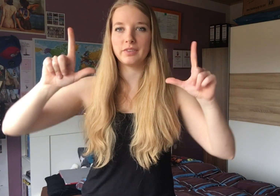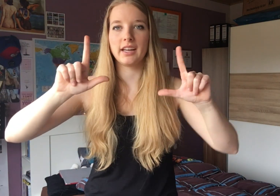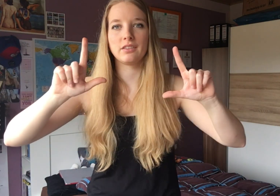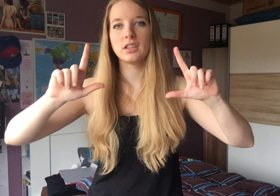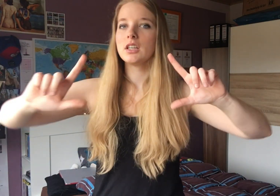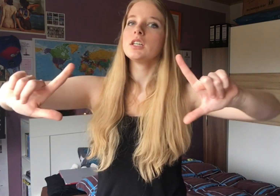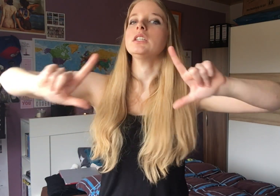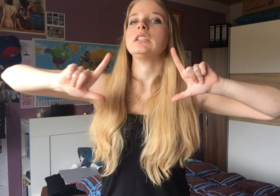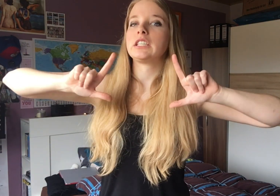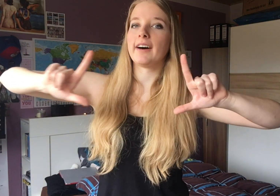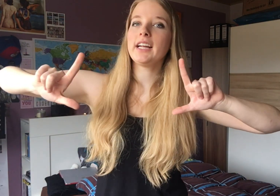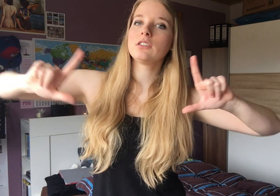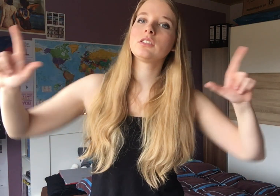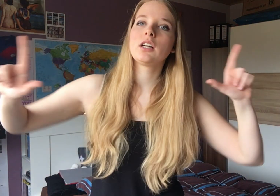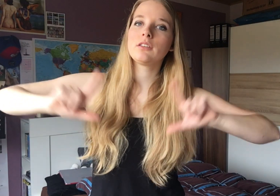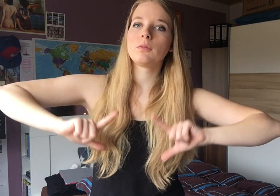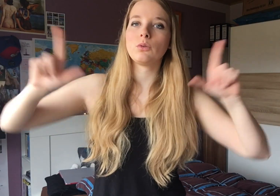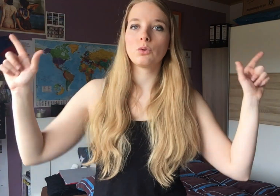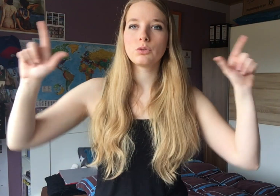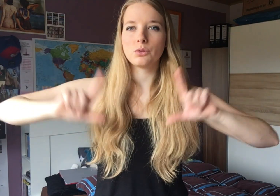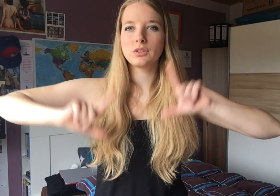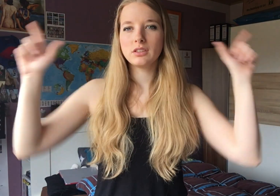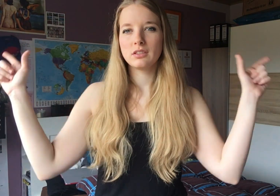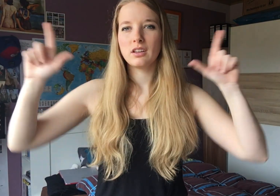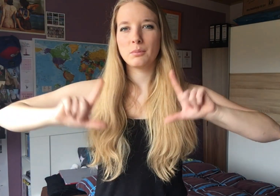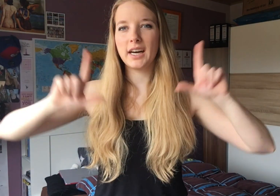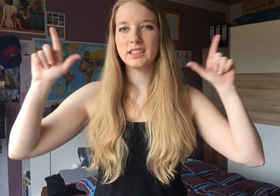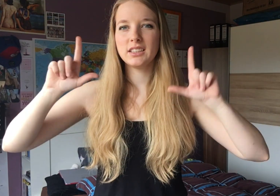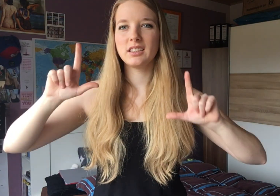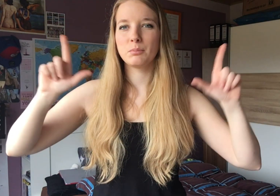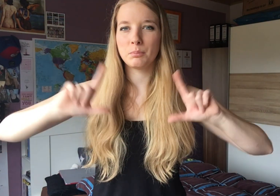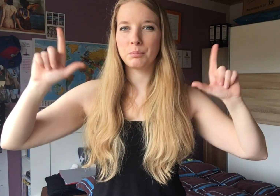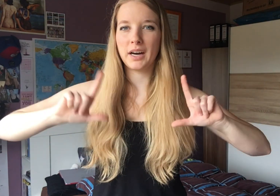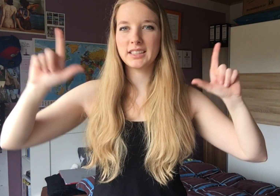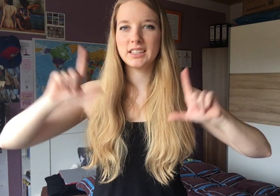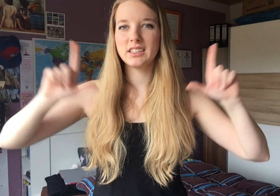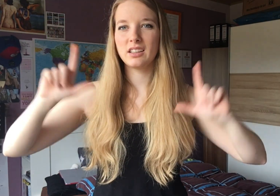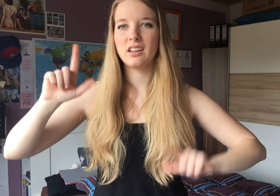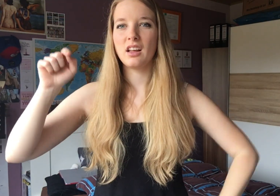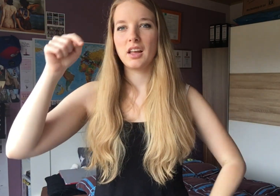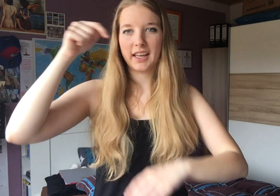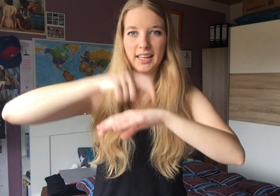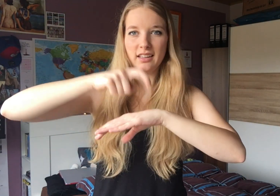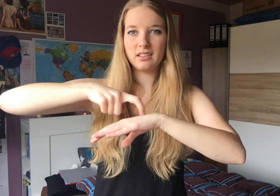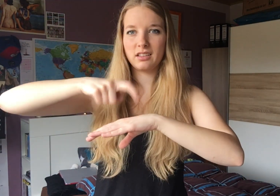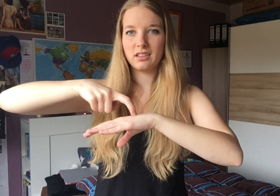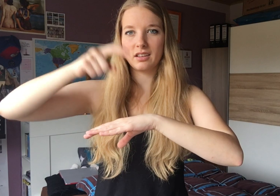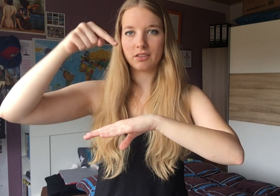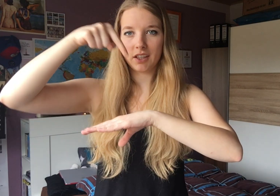zweilen und dann immer hoch nach unten. In, Partys, Partys in, also